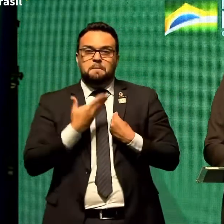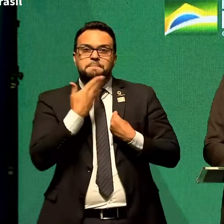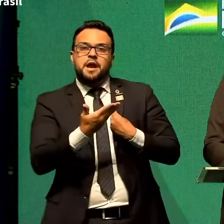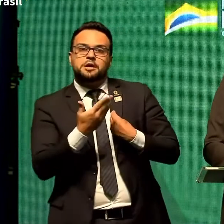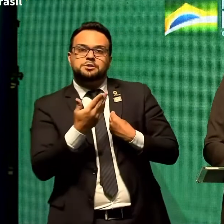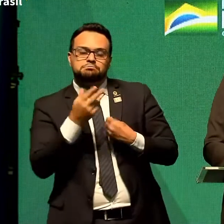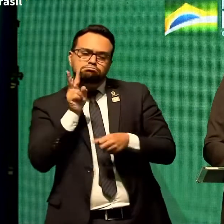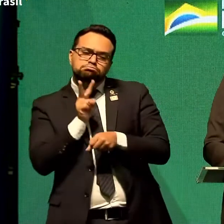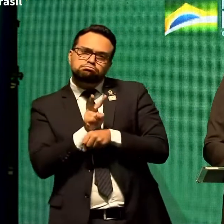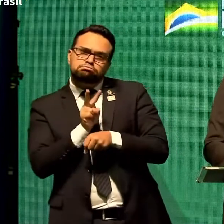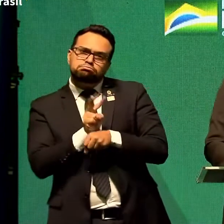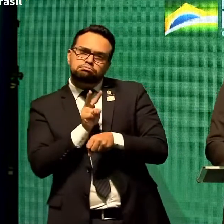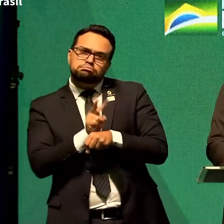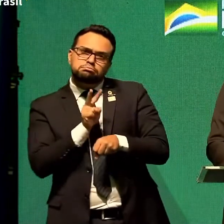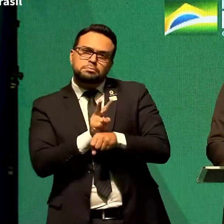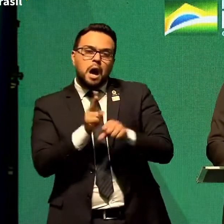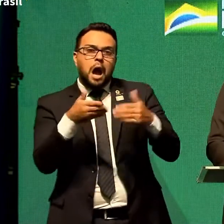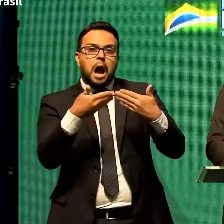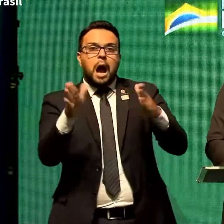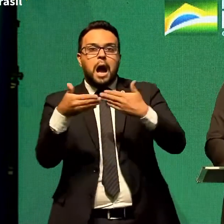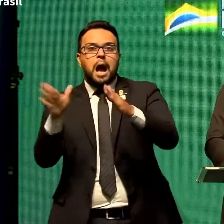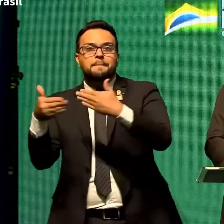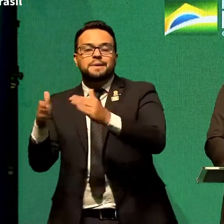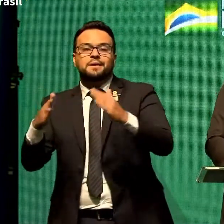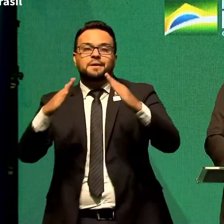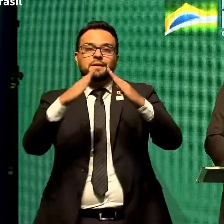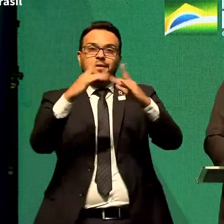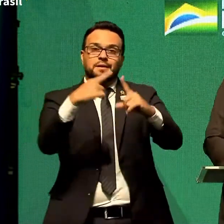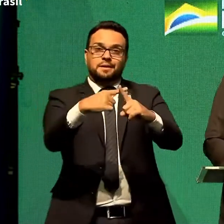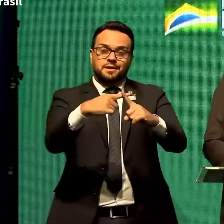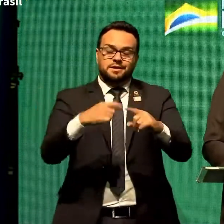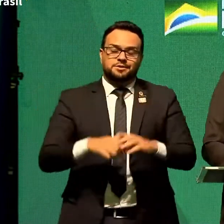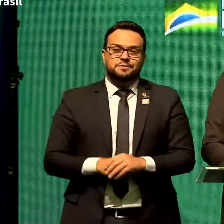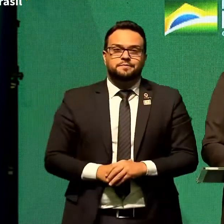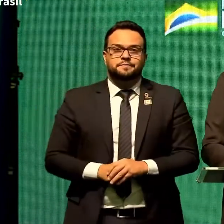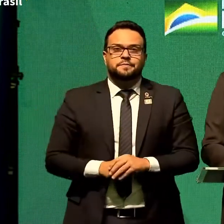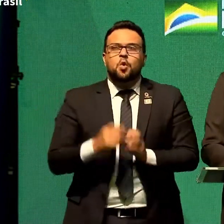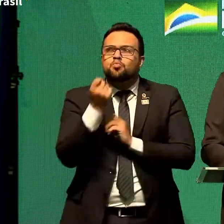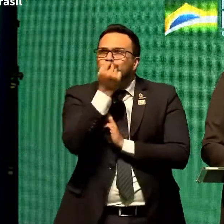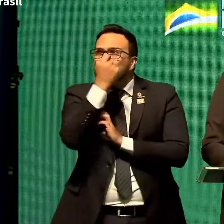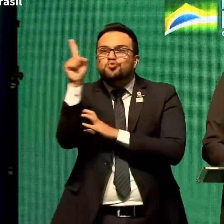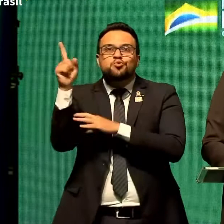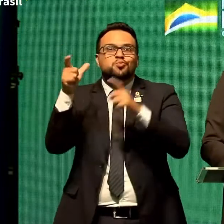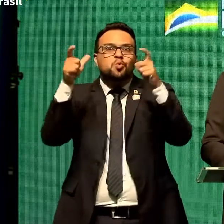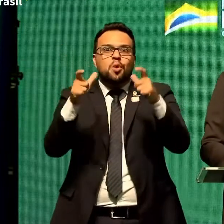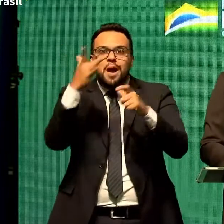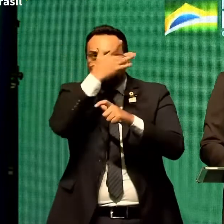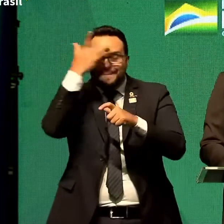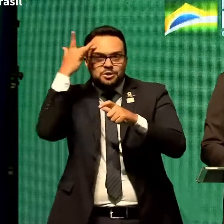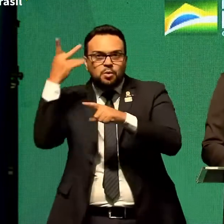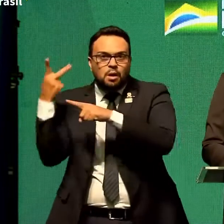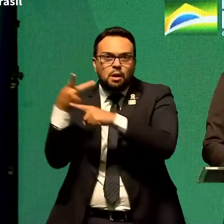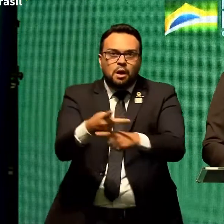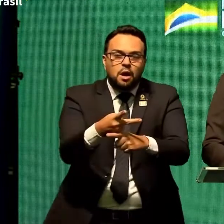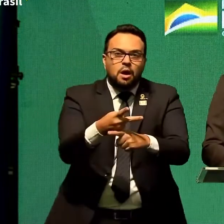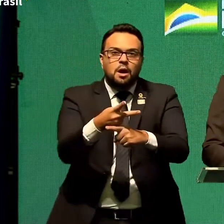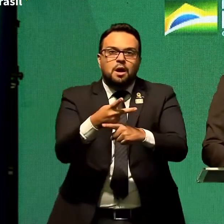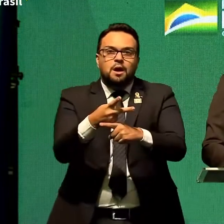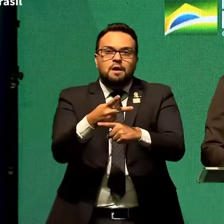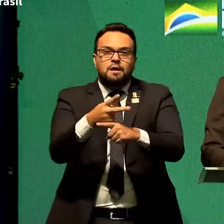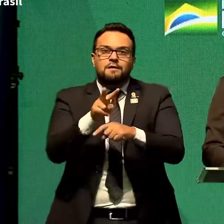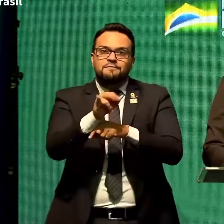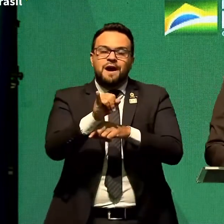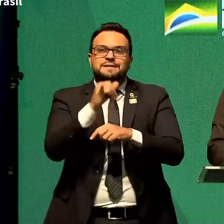abertura ou não de tempos religiosos qual o último local que alguém procura antes de praticar um suicídio que